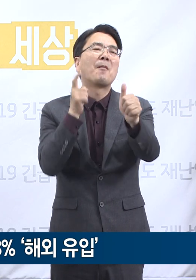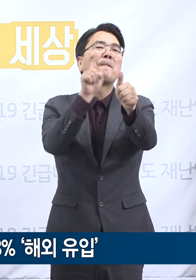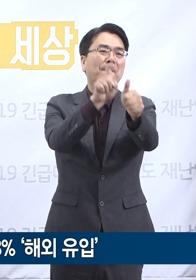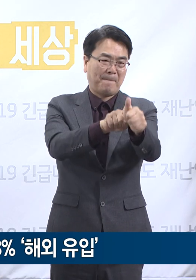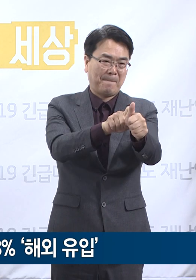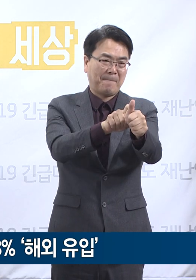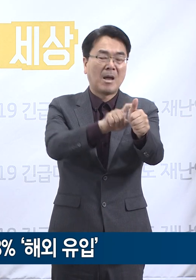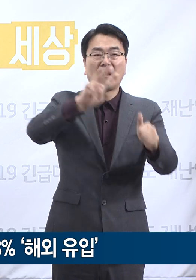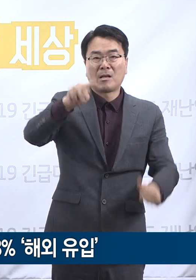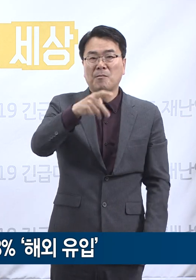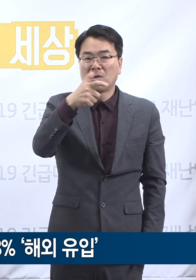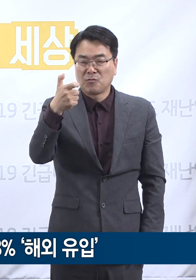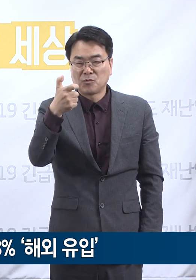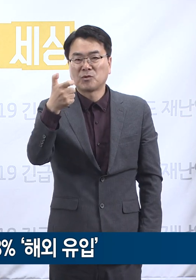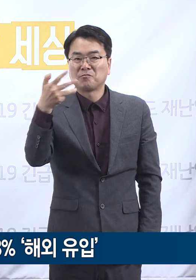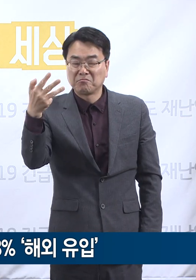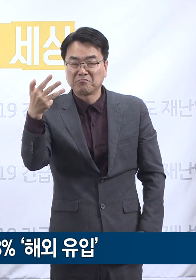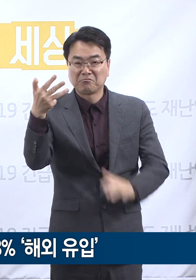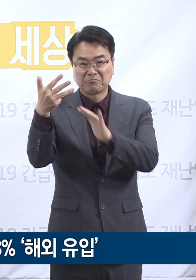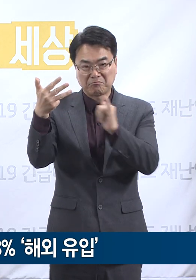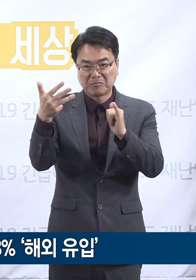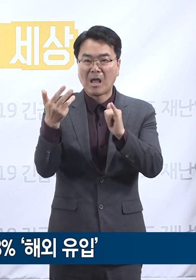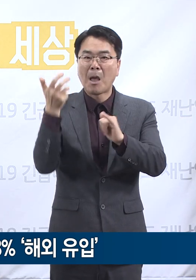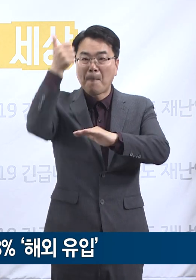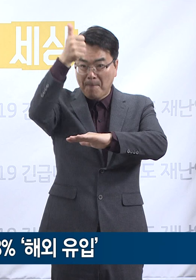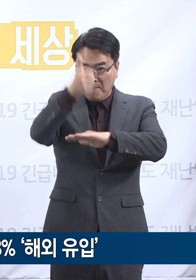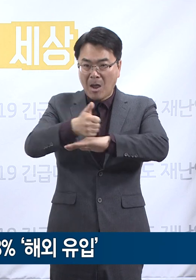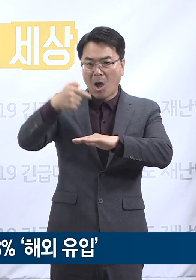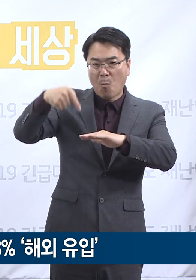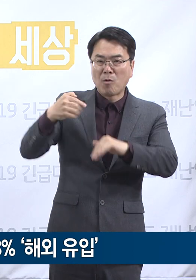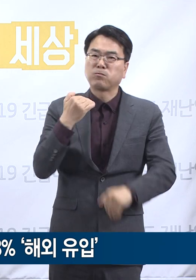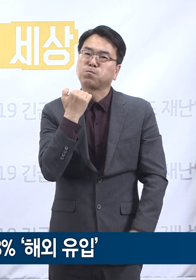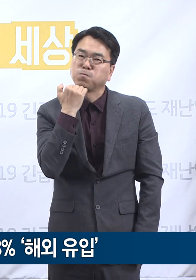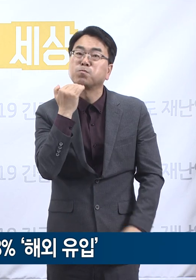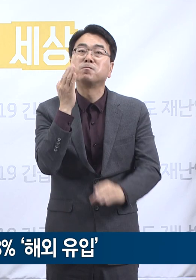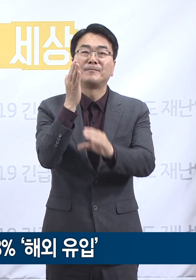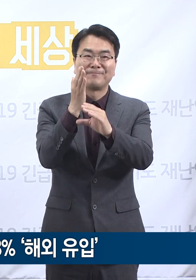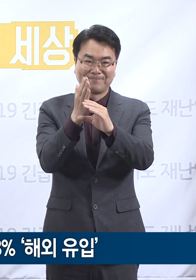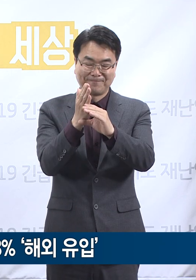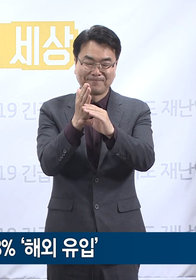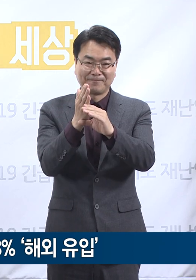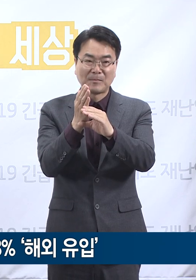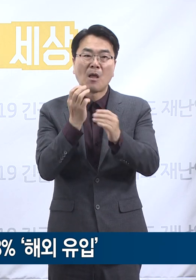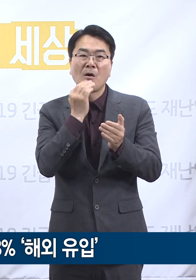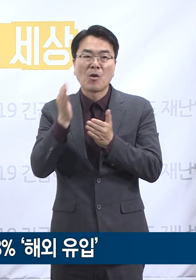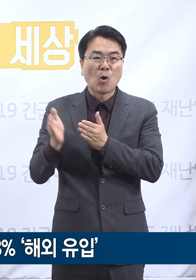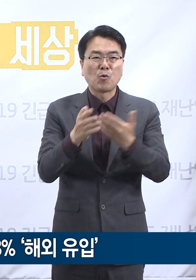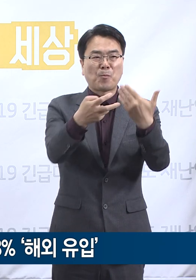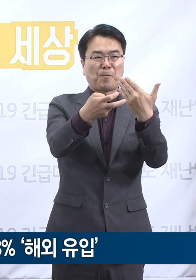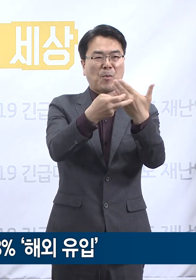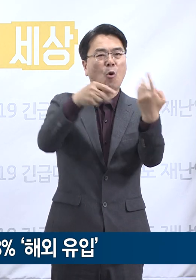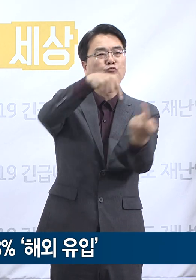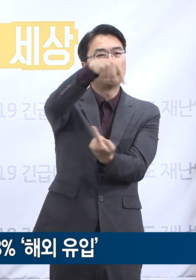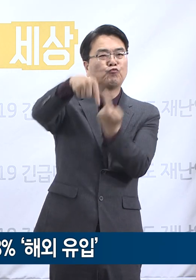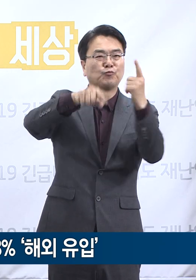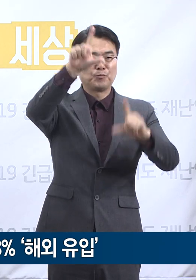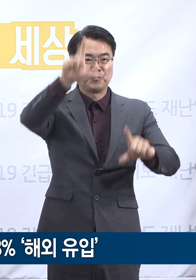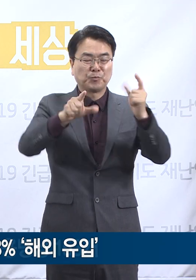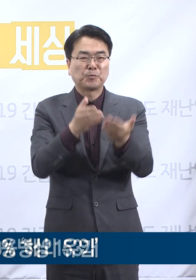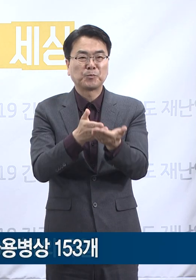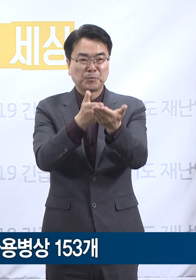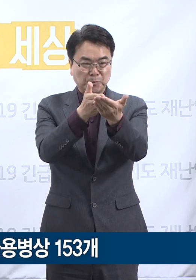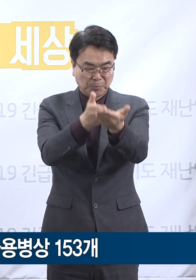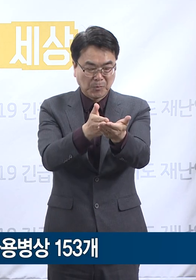368명은 결과를 기다리는 중입니다. 다음은 경기도 병상 운영 현황입니다. 5월